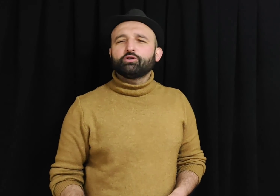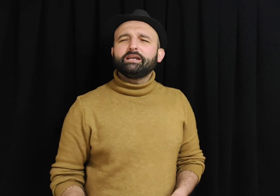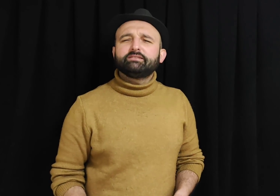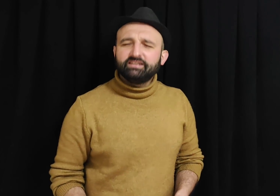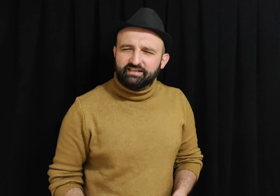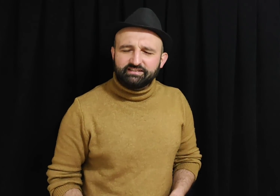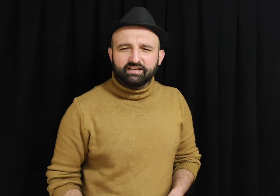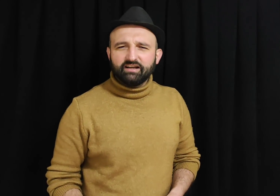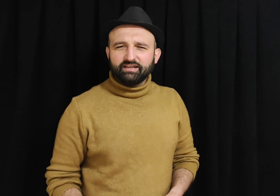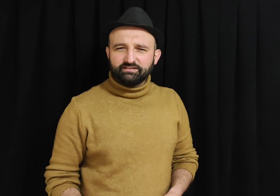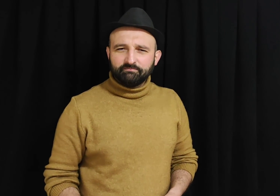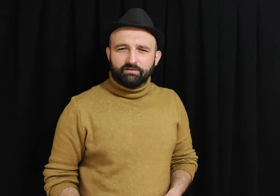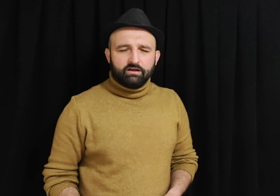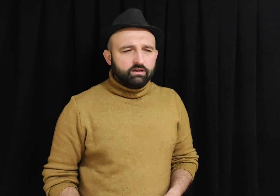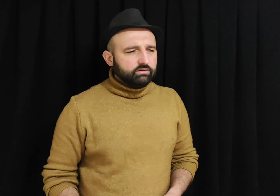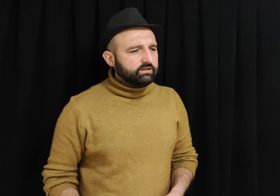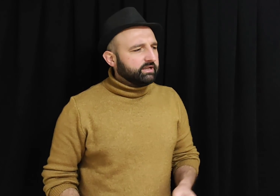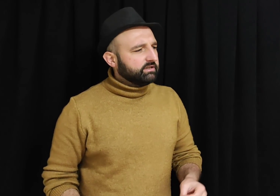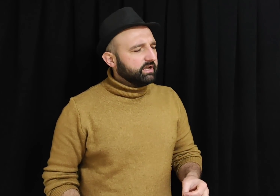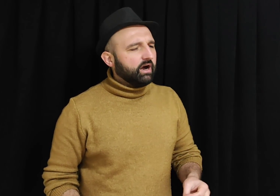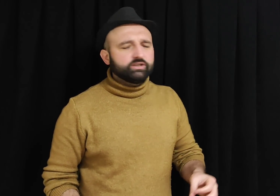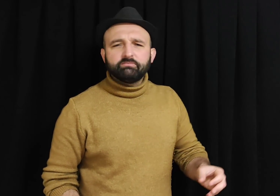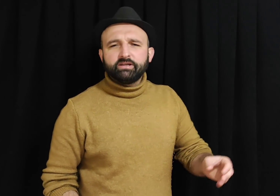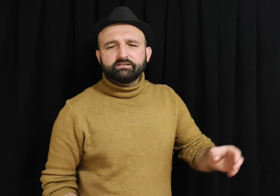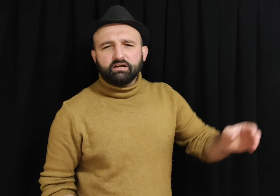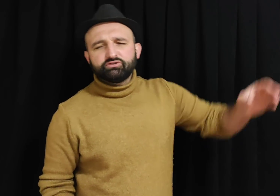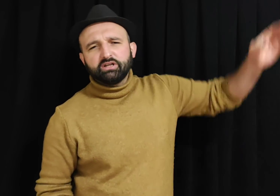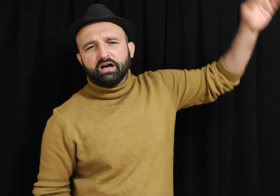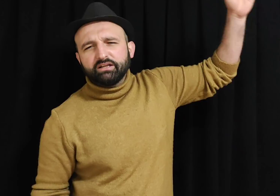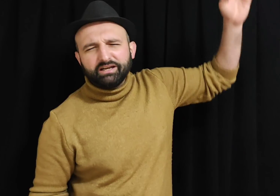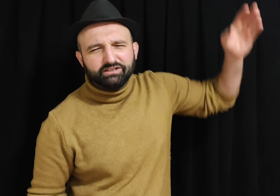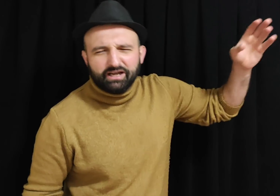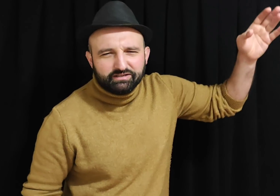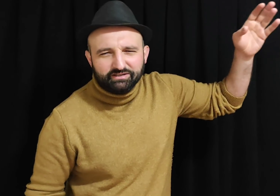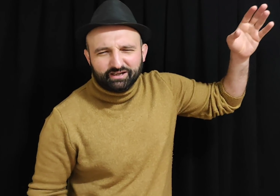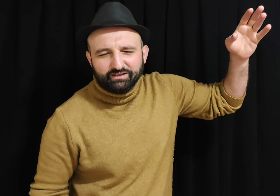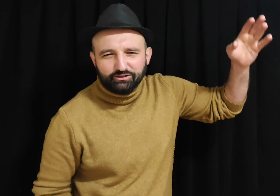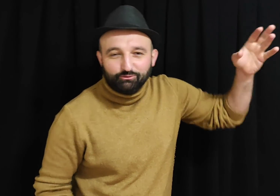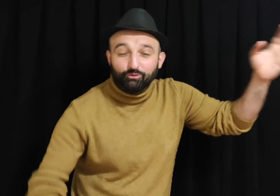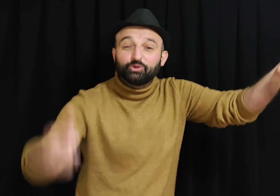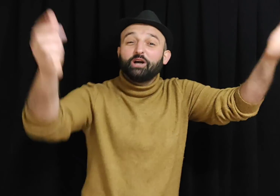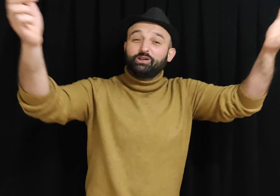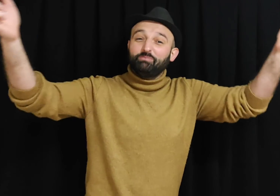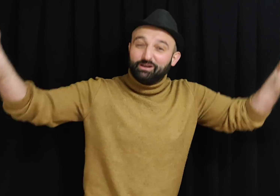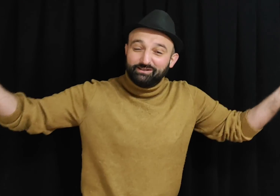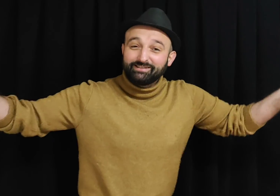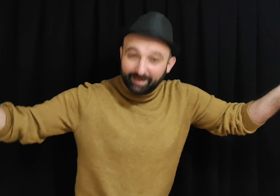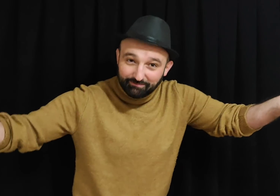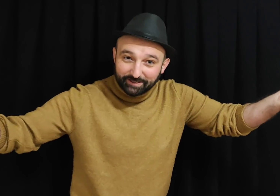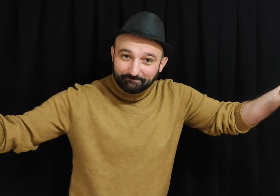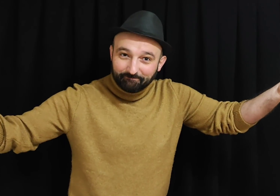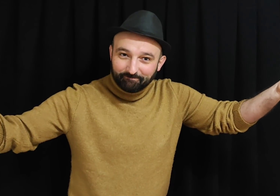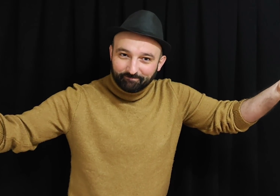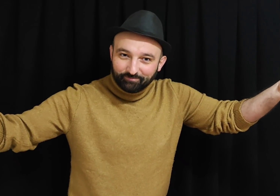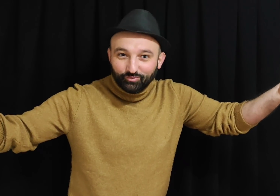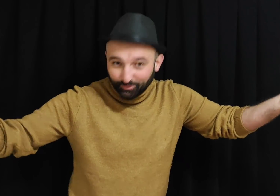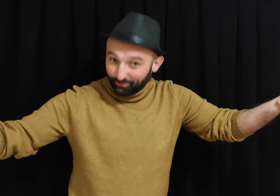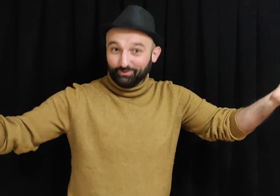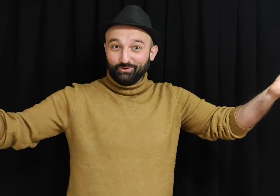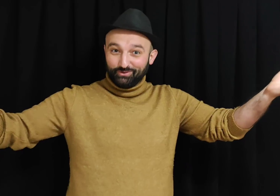sonra istediğiniz yere atanın. Gide gide hakimliğe, savcılığa kadar gidersiniz kardeş. Sonuçta AKP'lisiniz değil mi? Düşündürücü.